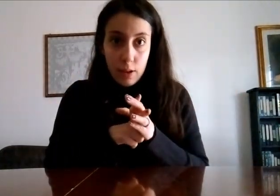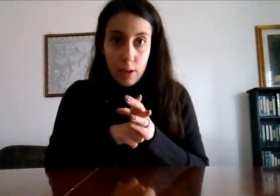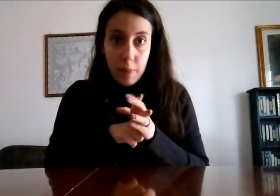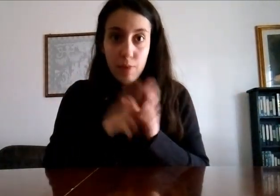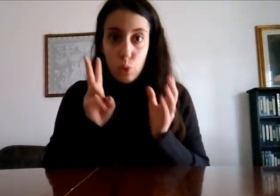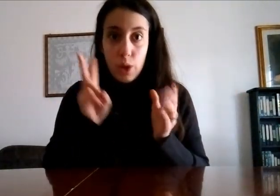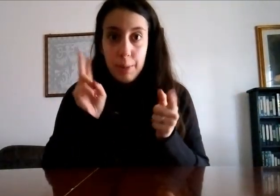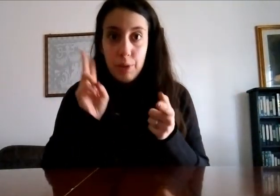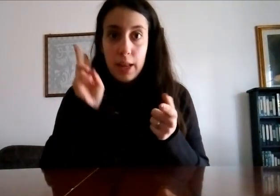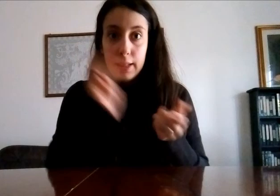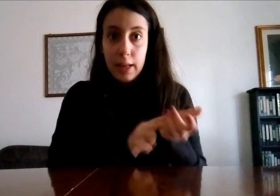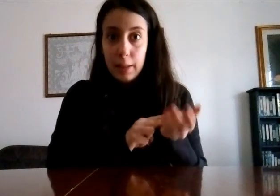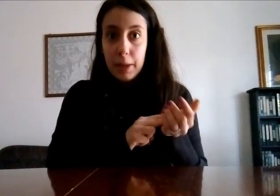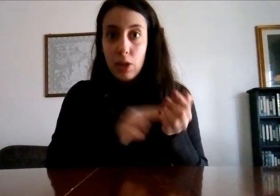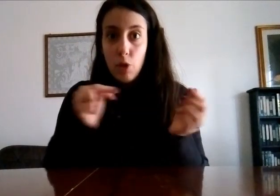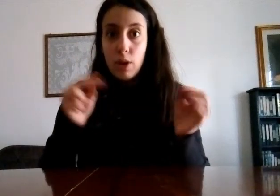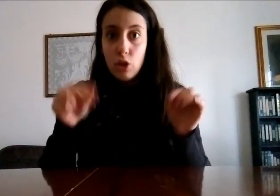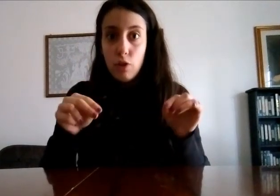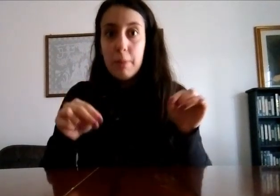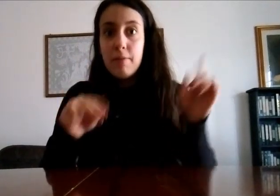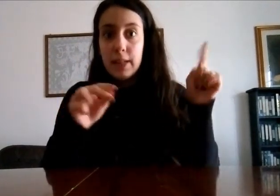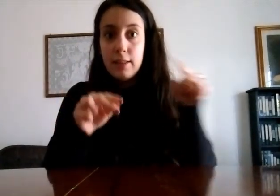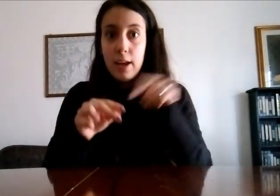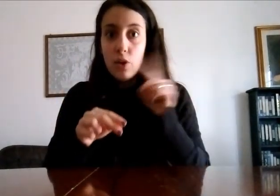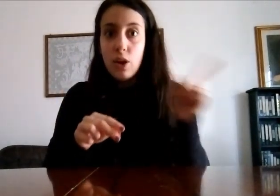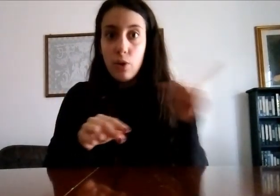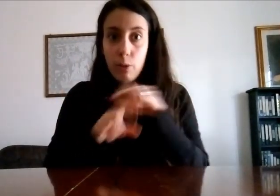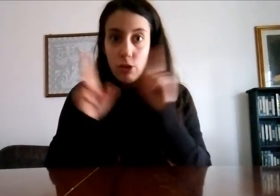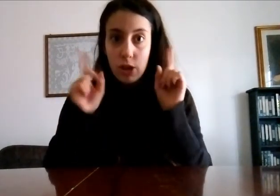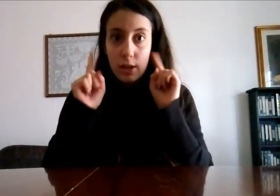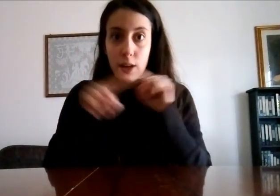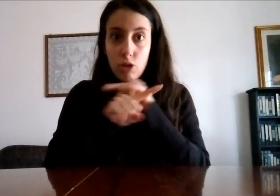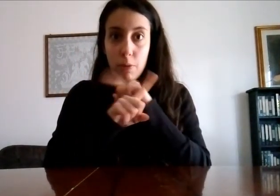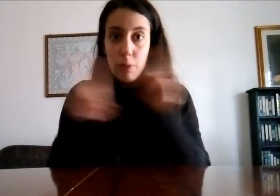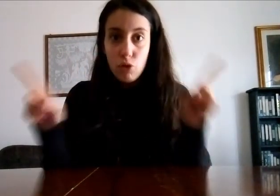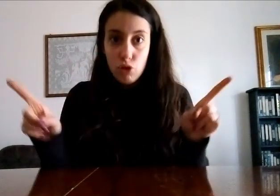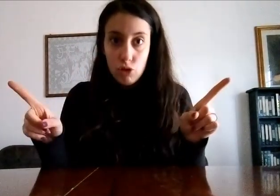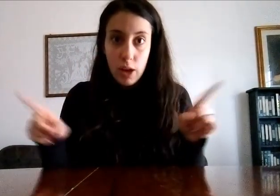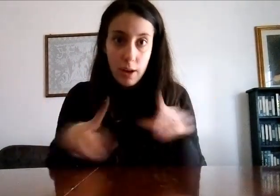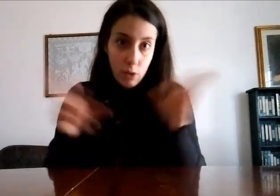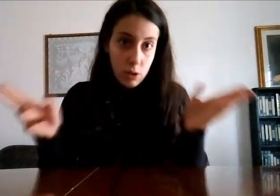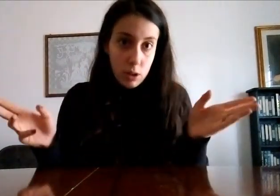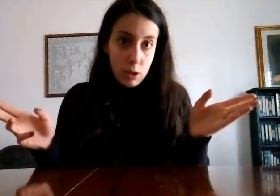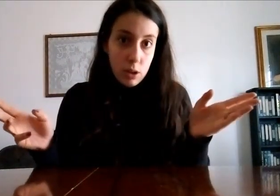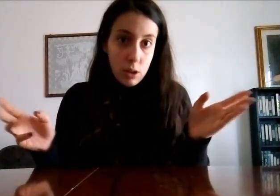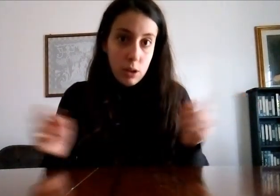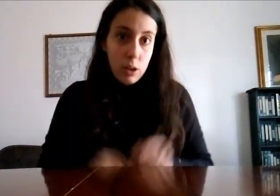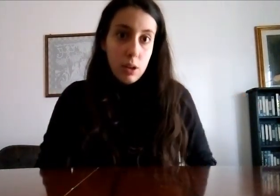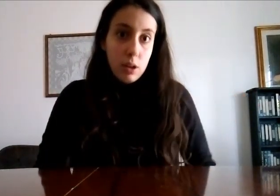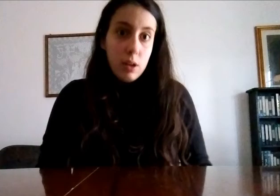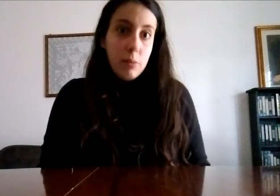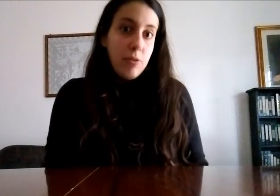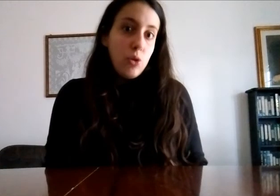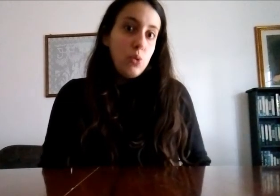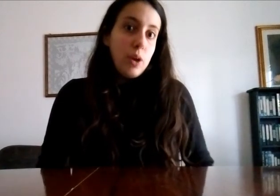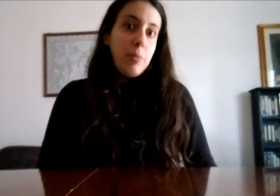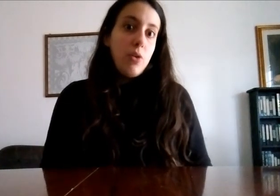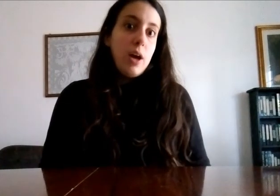per fortuna che poi se n'è andata perché io muori trovarmi a 26 anni con ancora quella cicatrice proprio non ci stavo per fortuna che poi con la